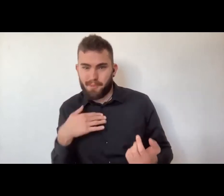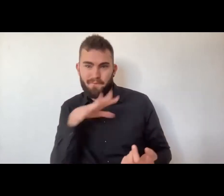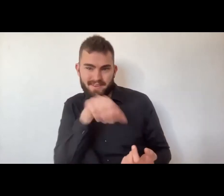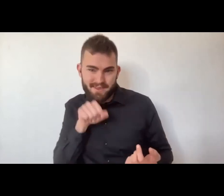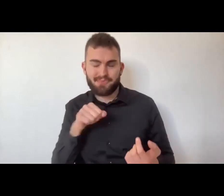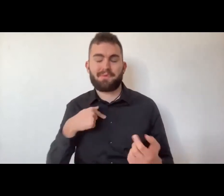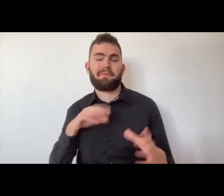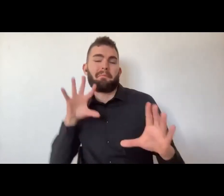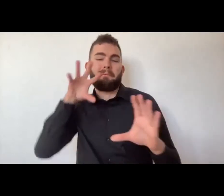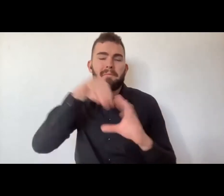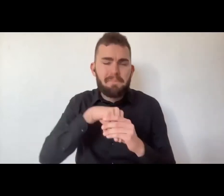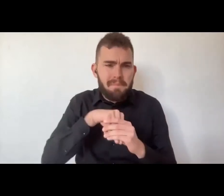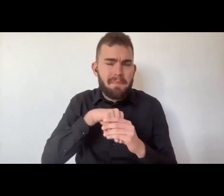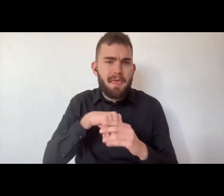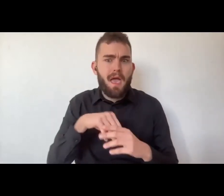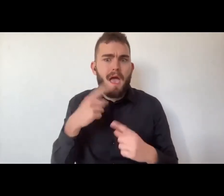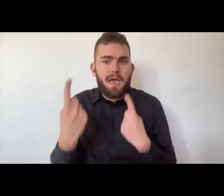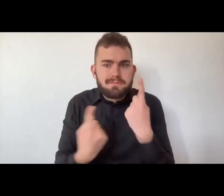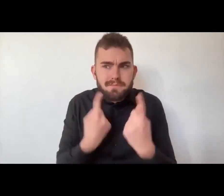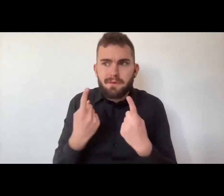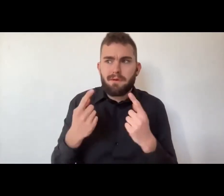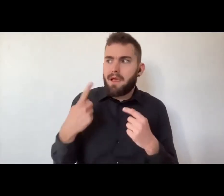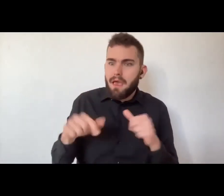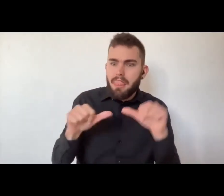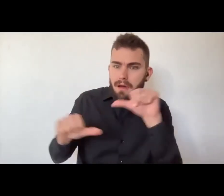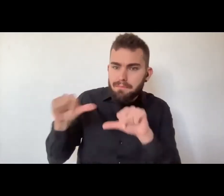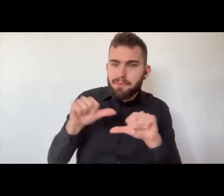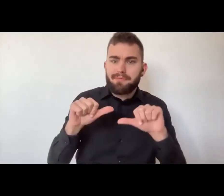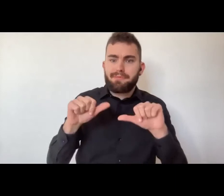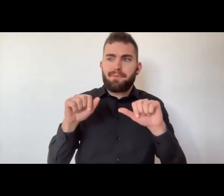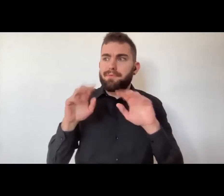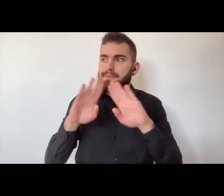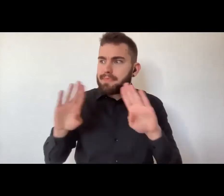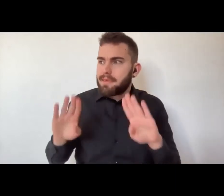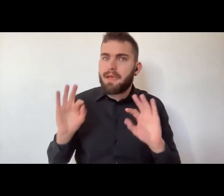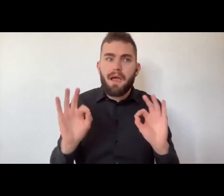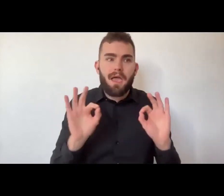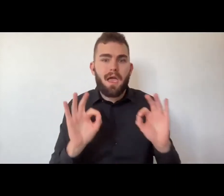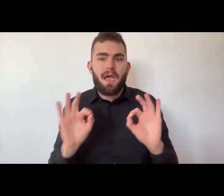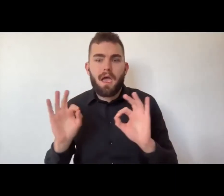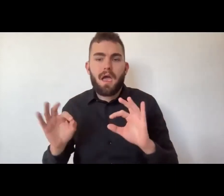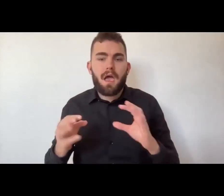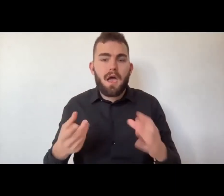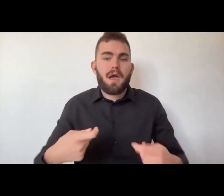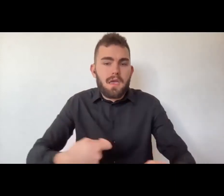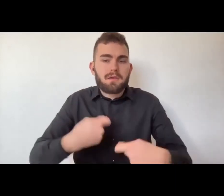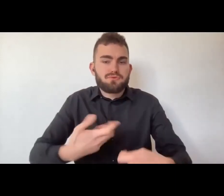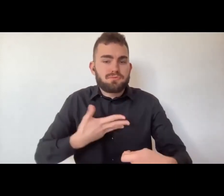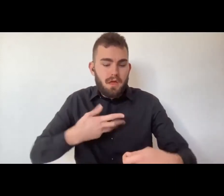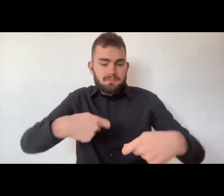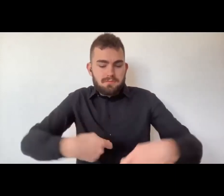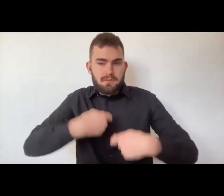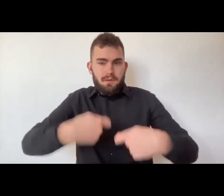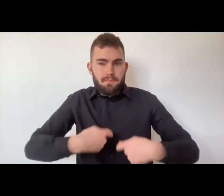era una scoperta. E ho approfittato delle occasioni che mi sono state date, mi sono sentito coinvolto, ho visto il